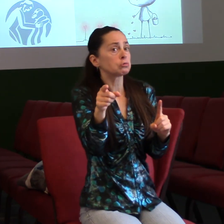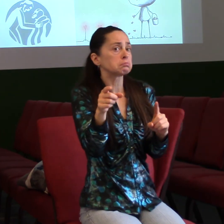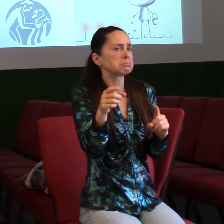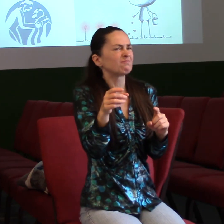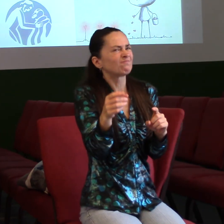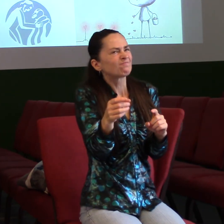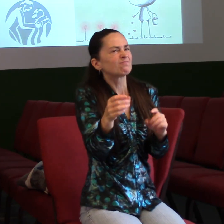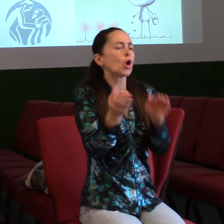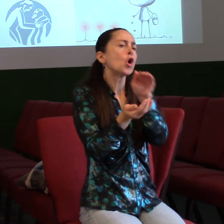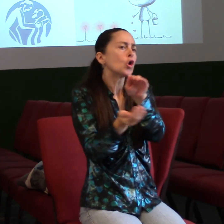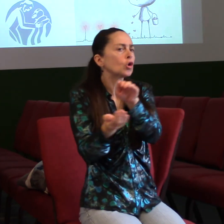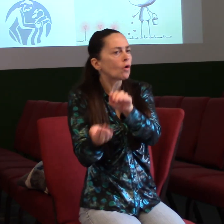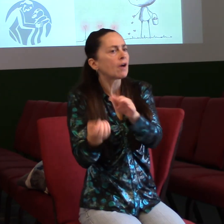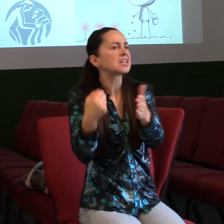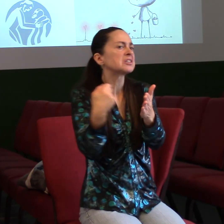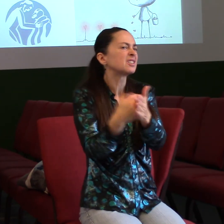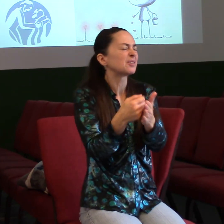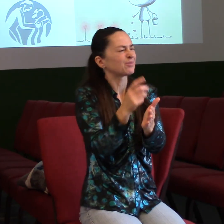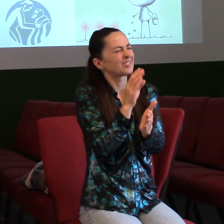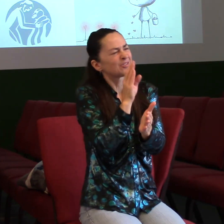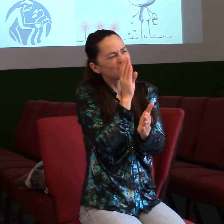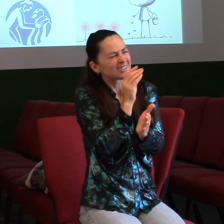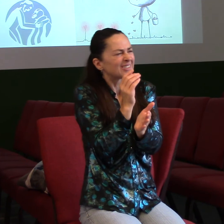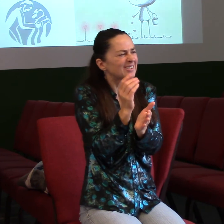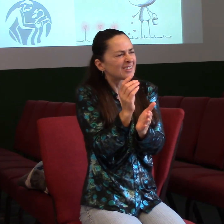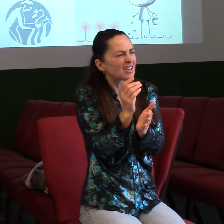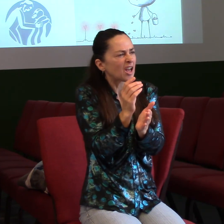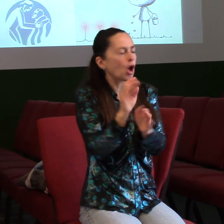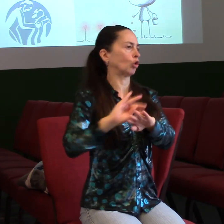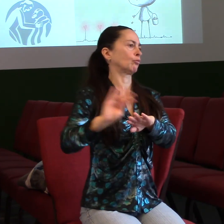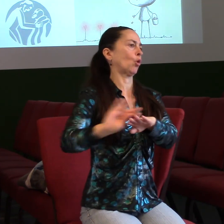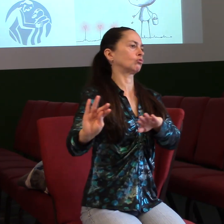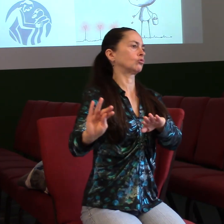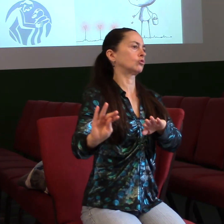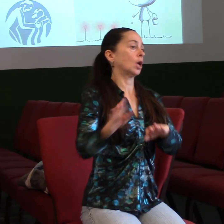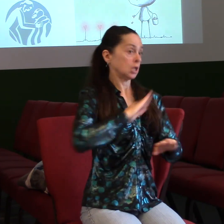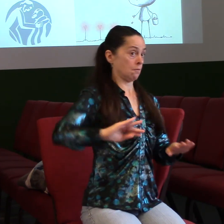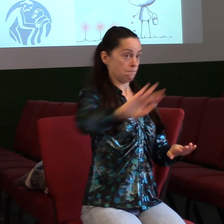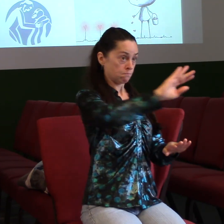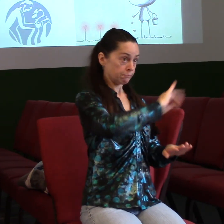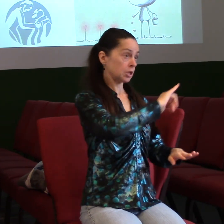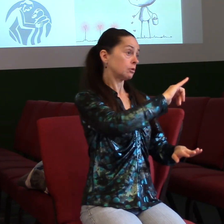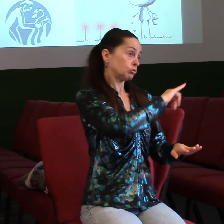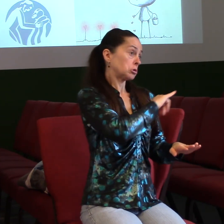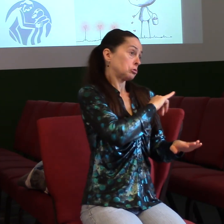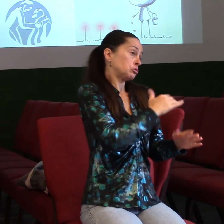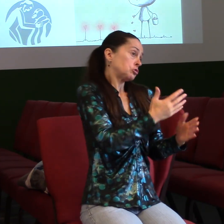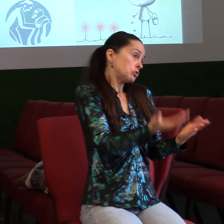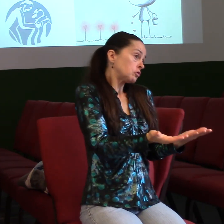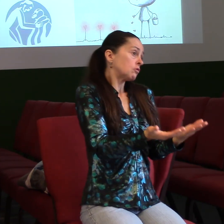překvapení z toho, že ostatní řeší. Protože my sami taky řešíme a děláme chyby a obližujeme druhým. Někdy dokonce